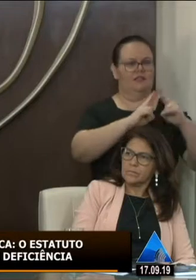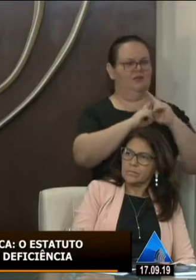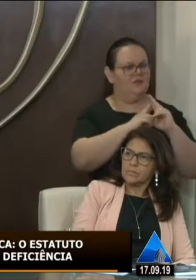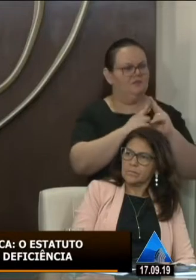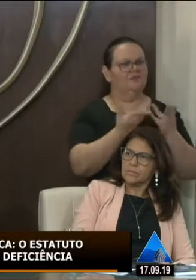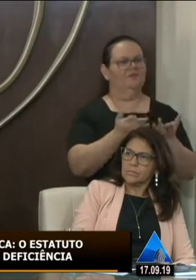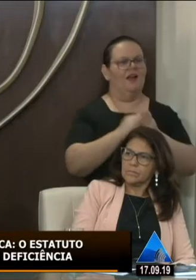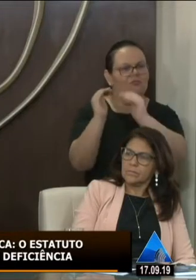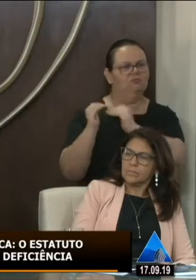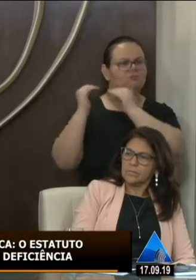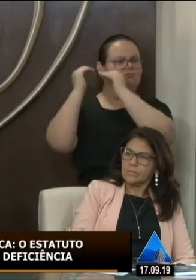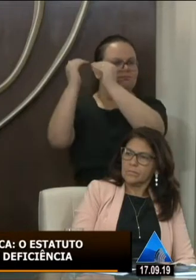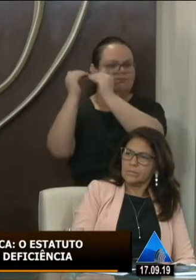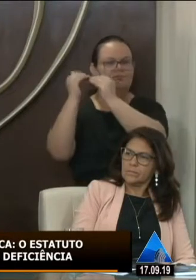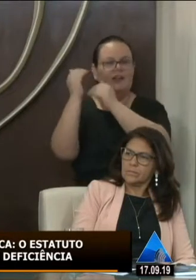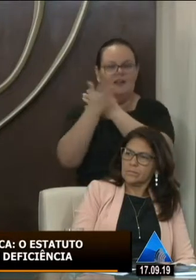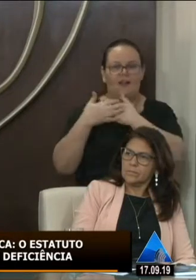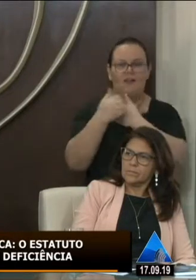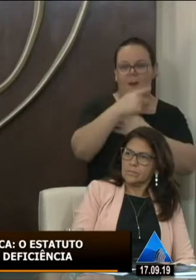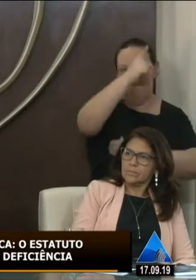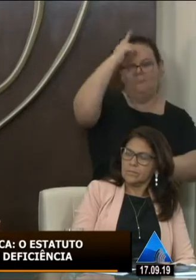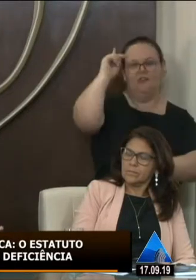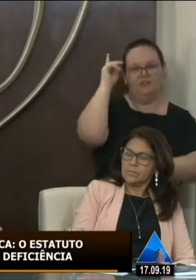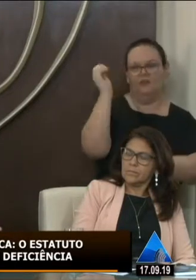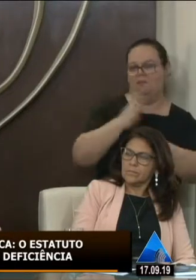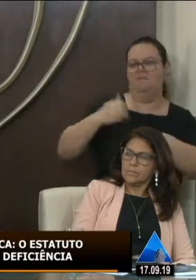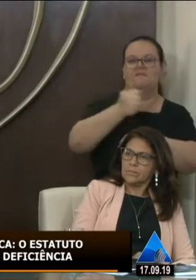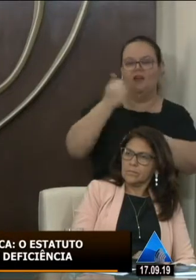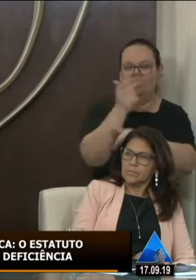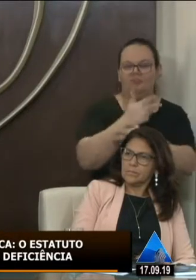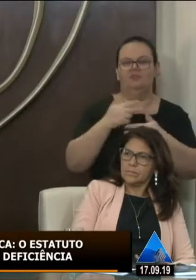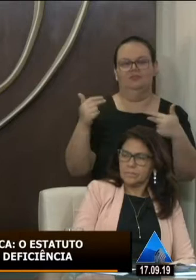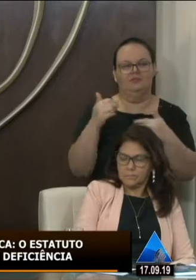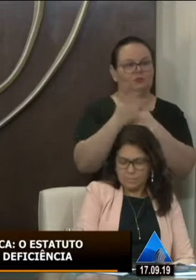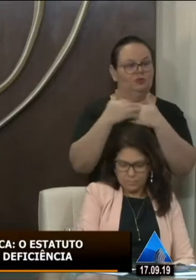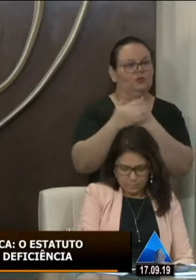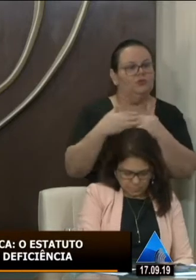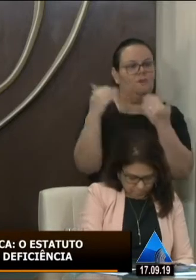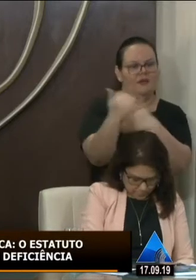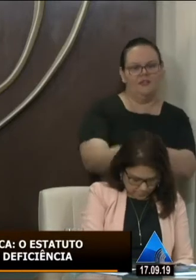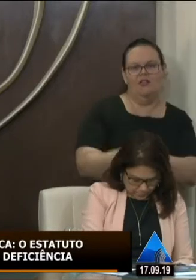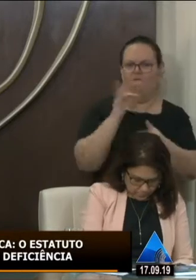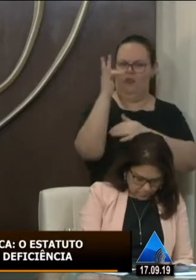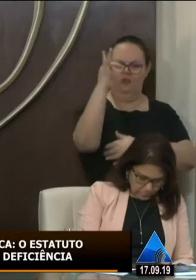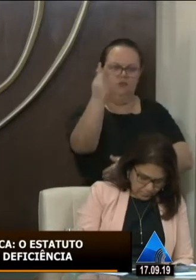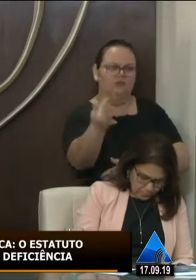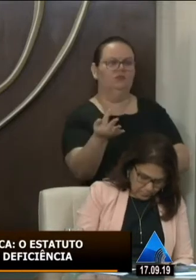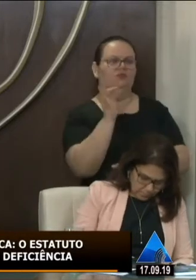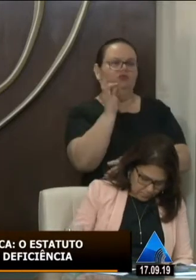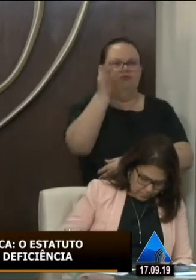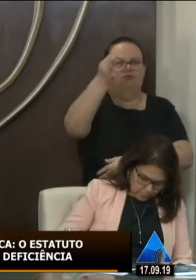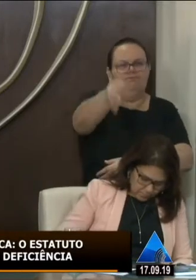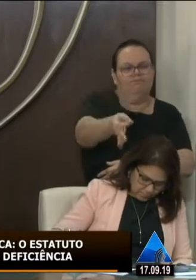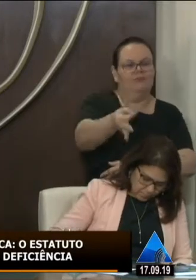forma de respeitar é zelando por elas é a melhor forma é cuidando do seu presente seu futuro é dando o